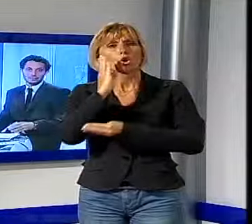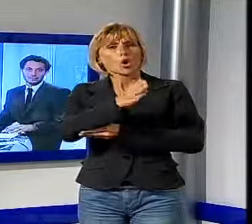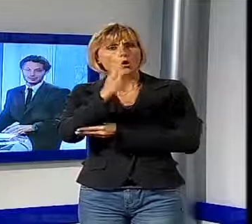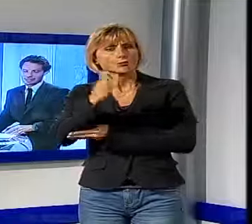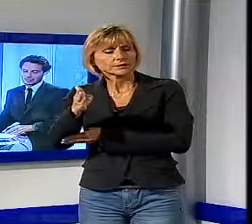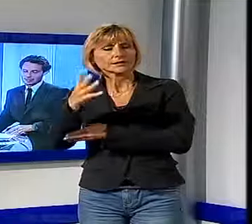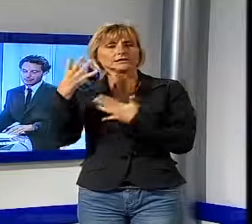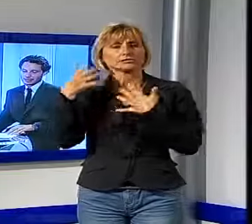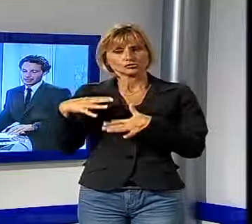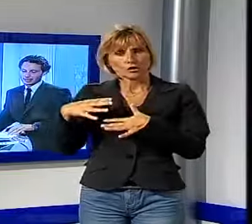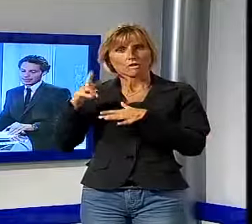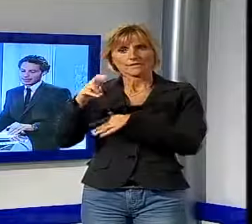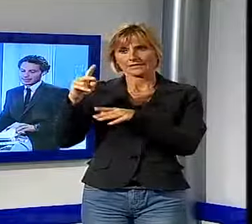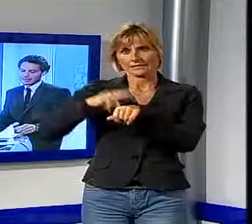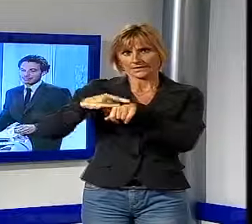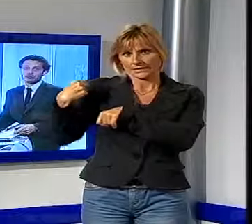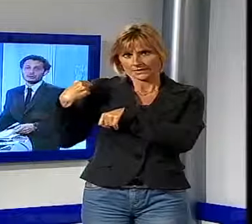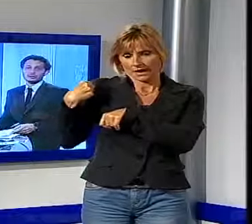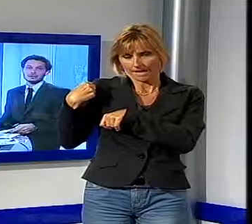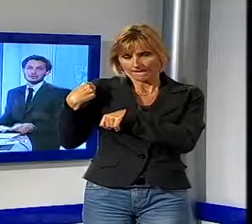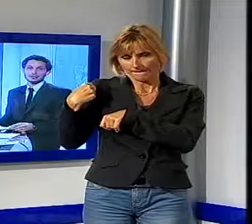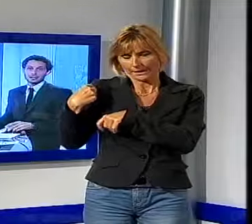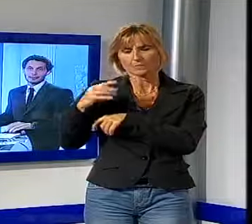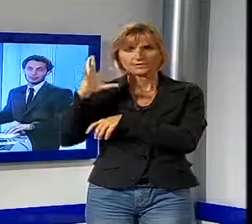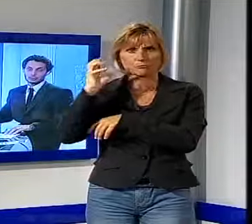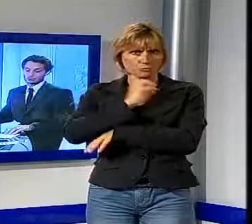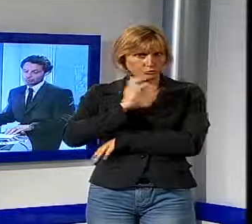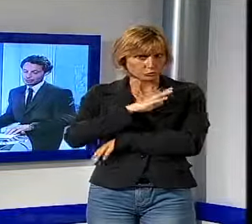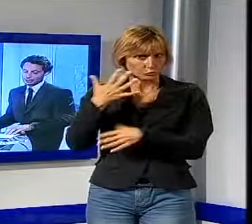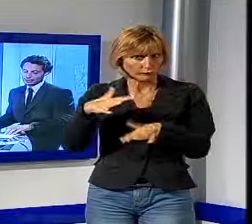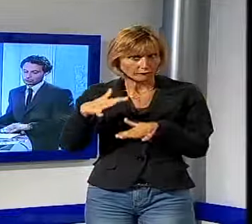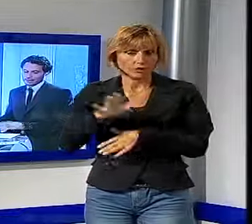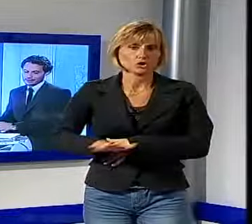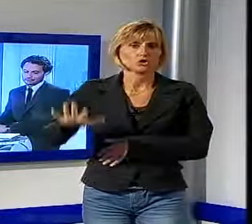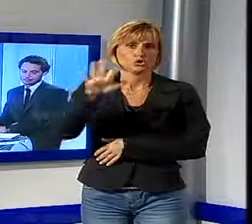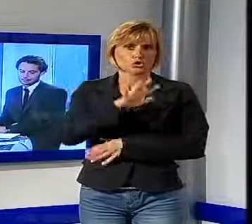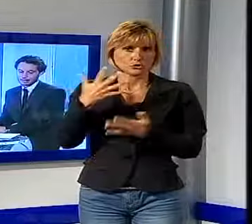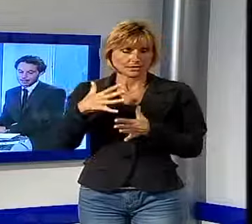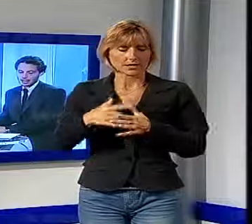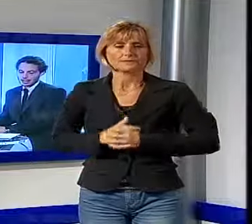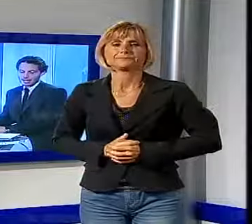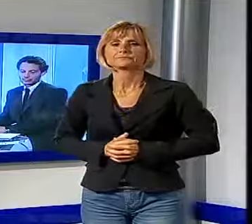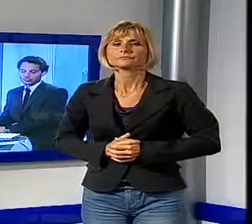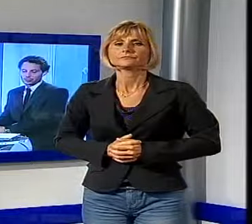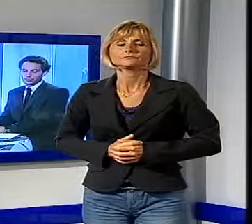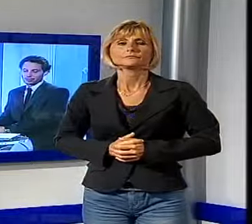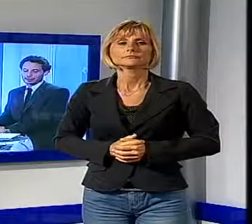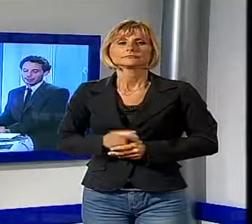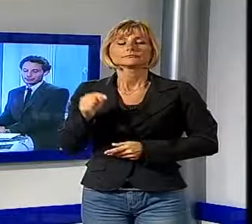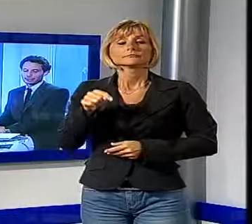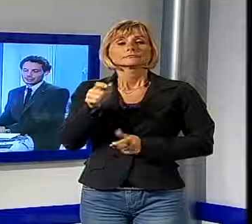19 e 20 settembre dagli episodi di maltempo in tutta la Toscana. E adesso